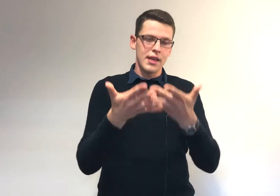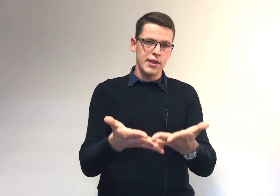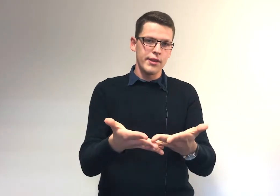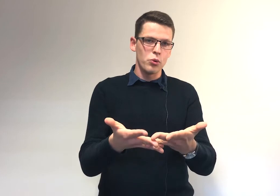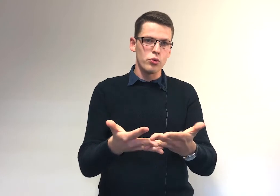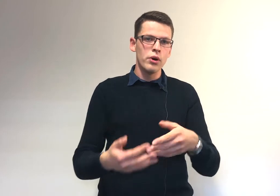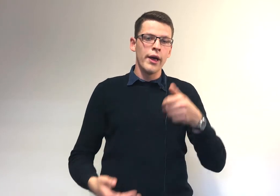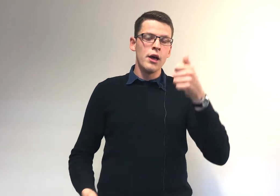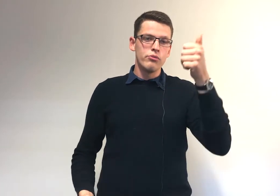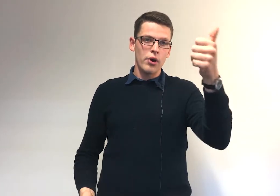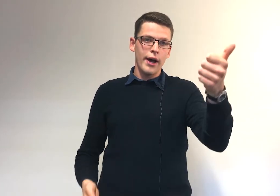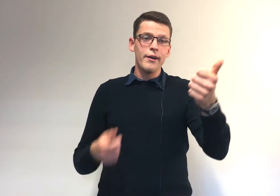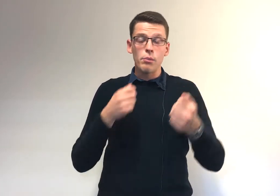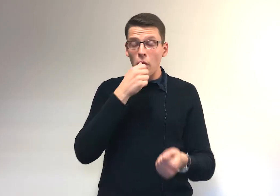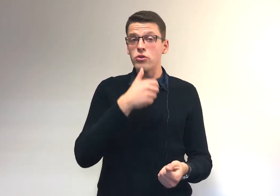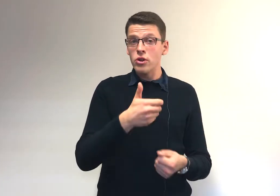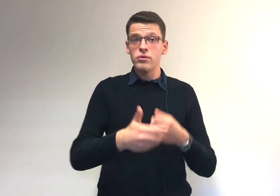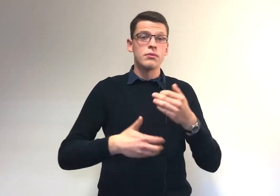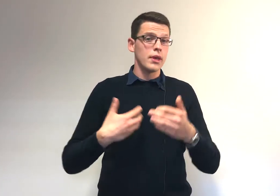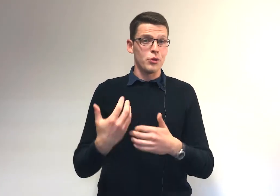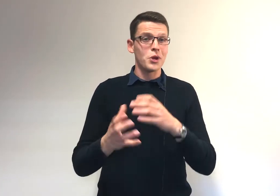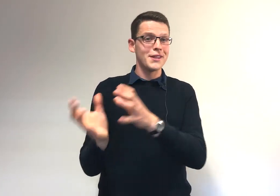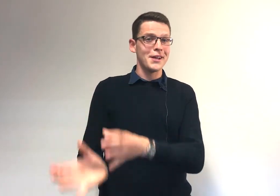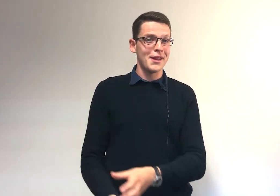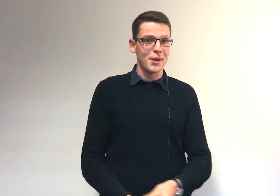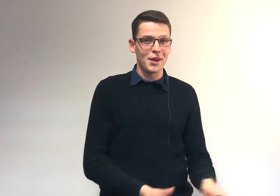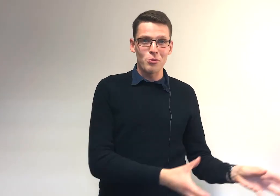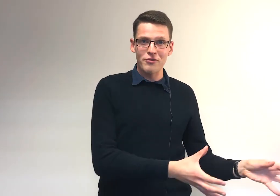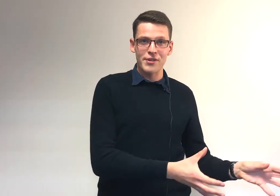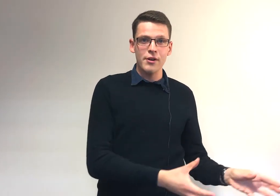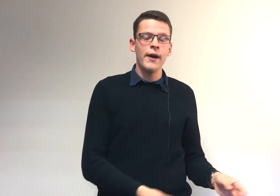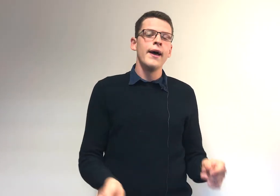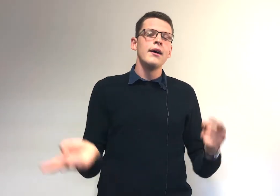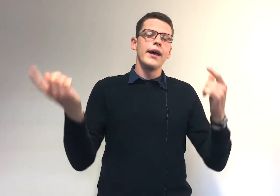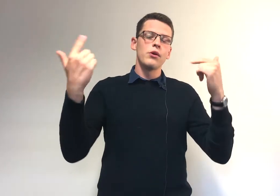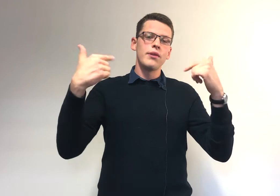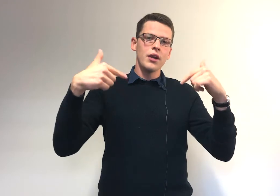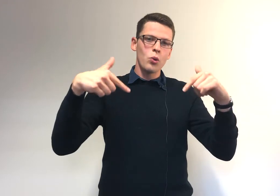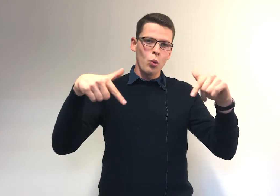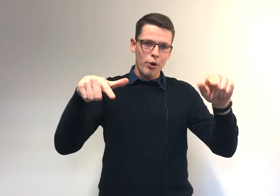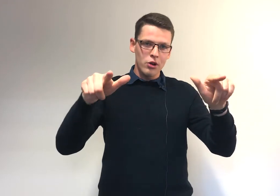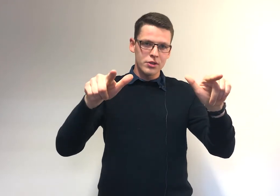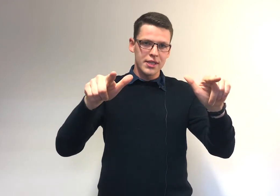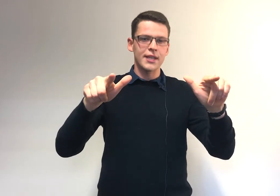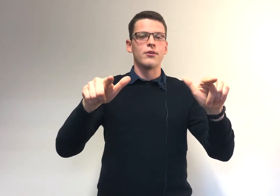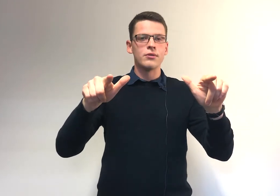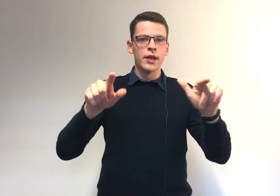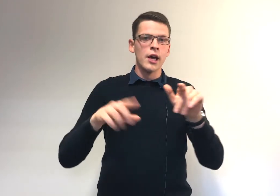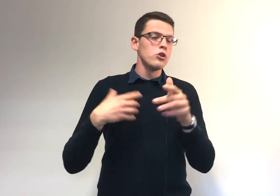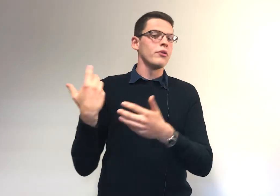'assister au cours. Pour un, prendre note, et donc cristalliser la matière du professeur. Et aussi, comprendre ses attentes. Tu vas